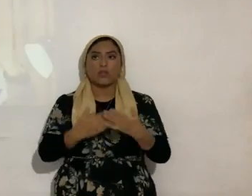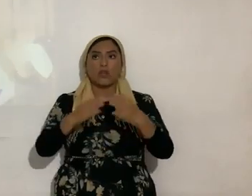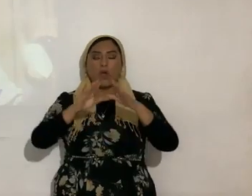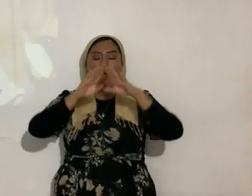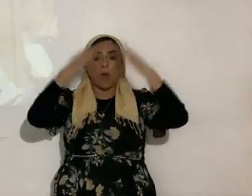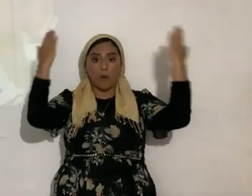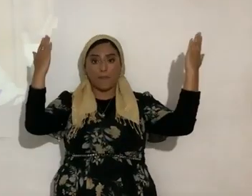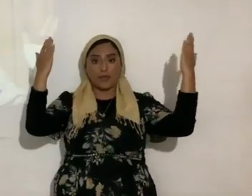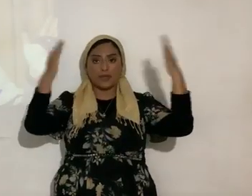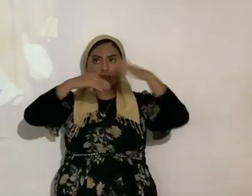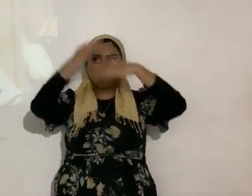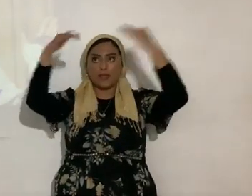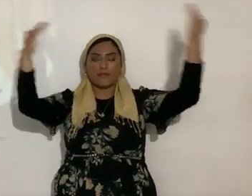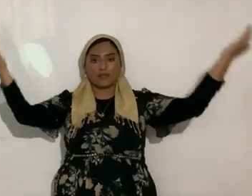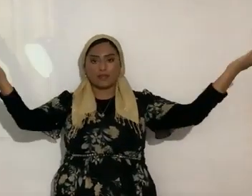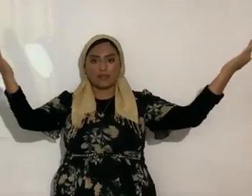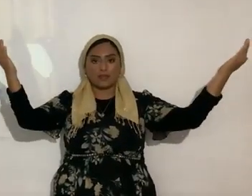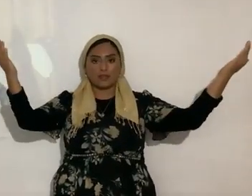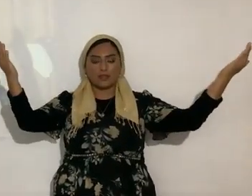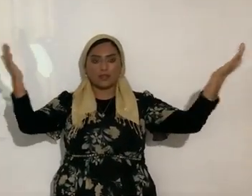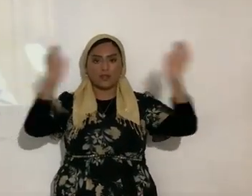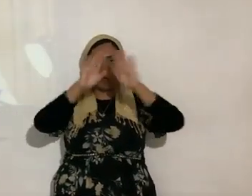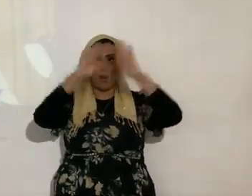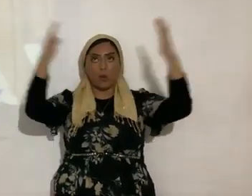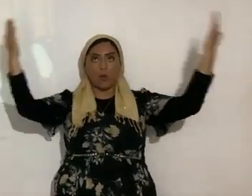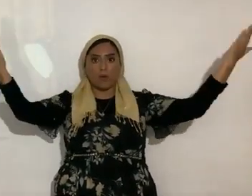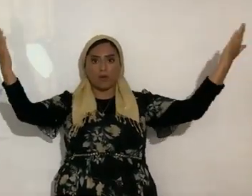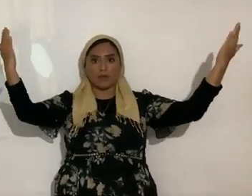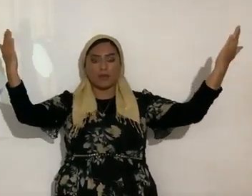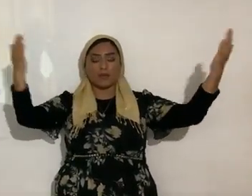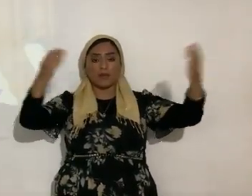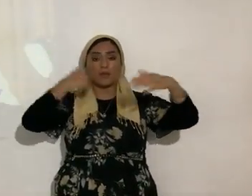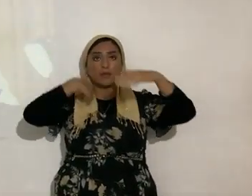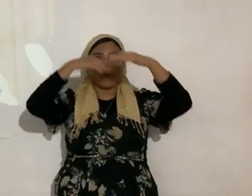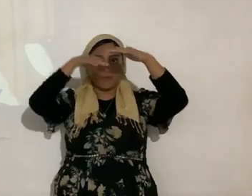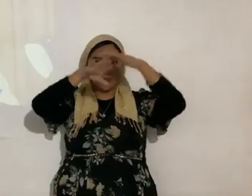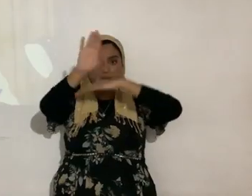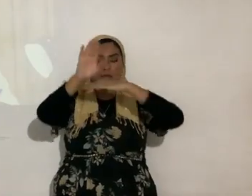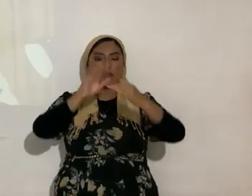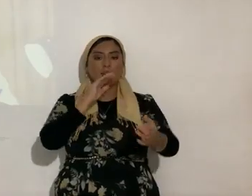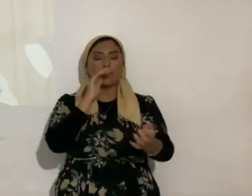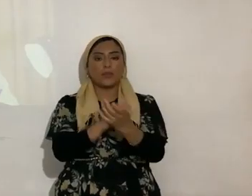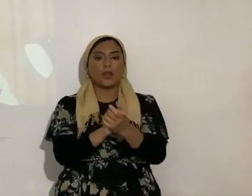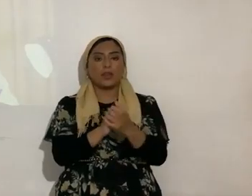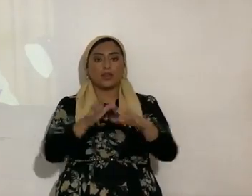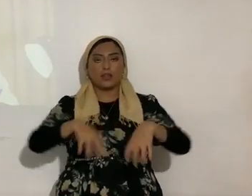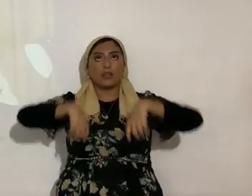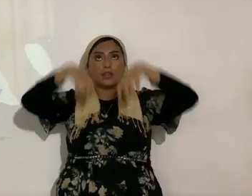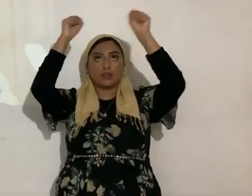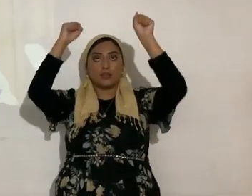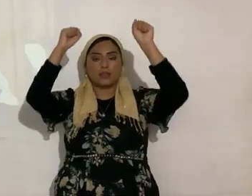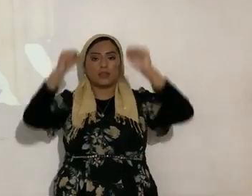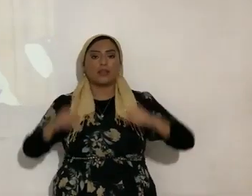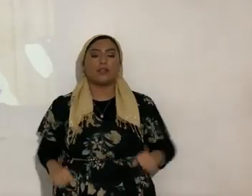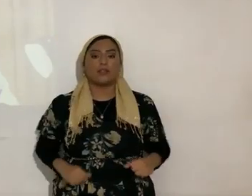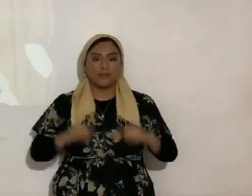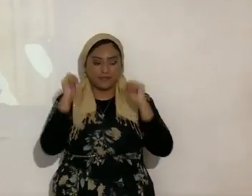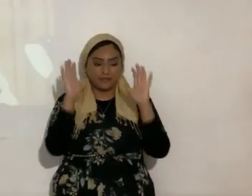puertas del cielo por así decirlo de par en par para que entre la novia en el manzal bendito es Yahshua la Mashiach